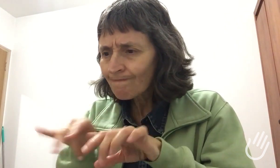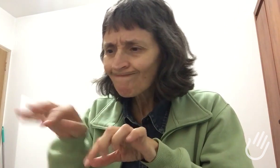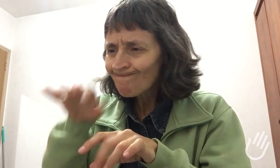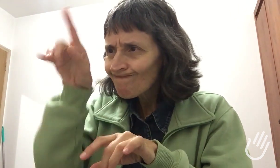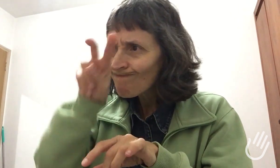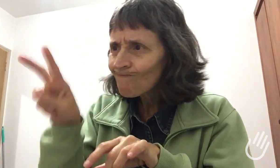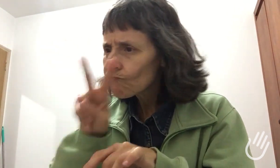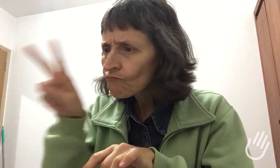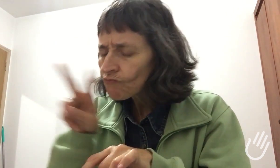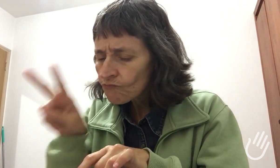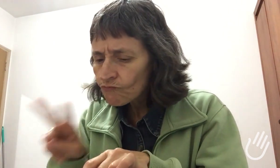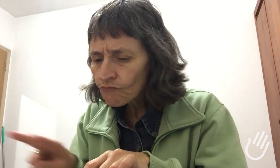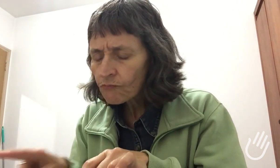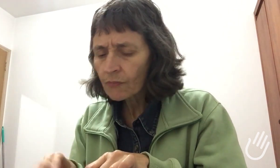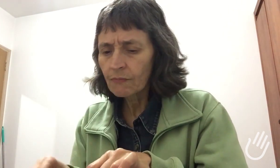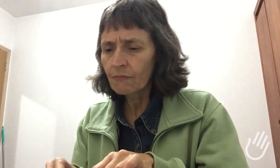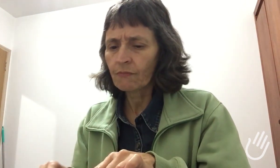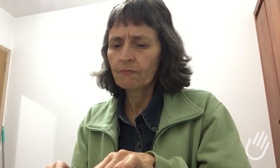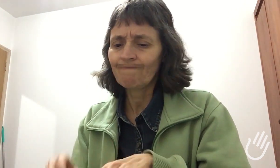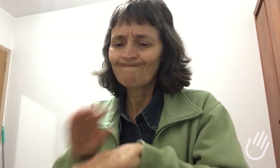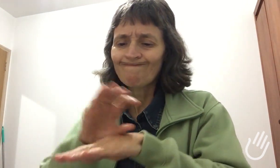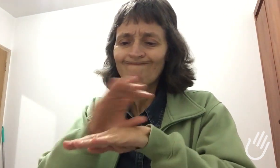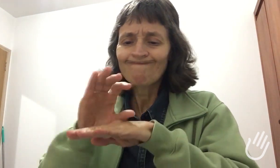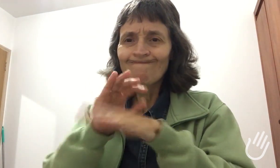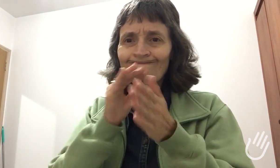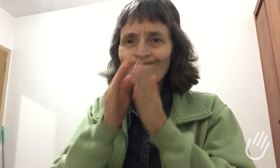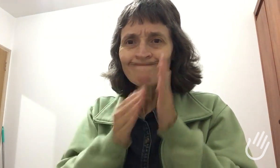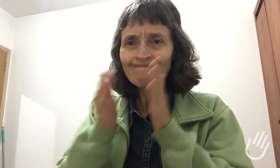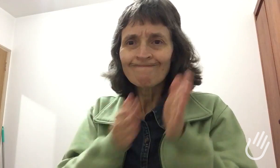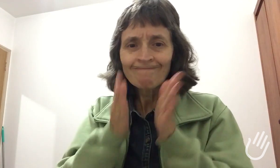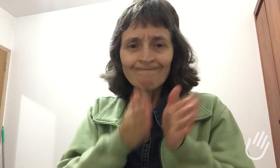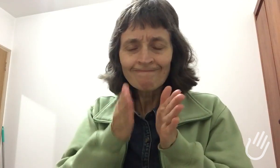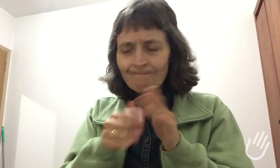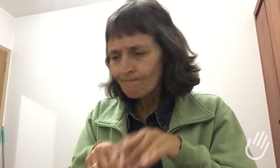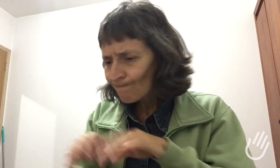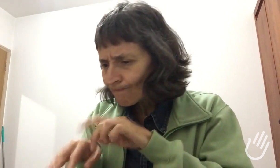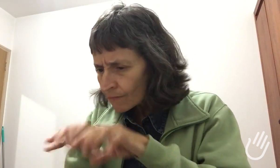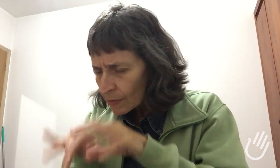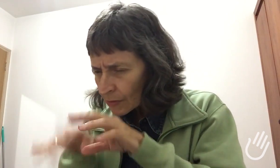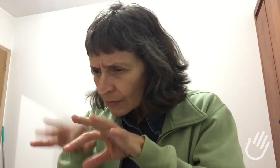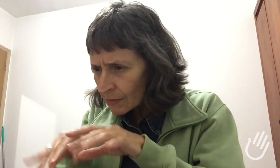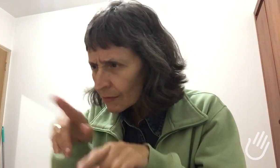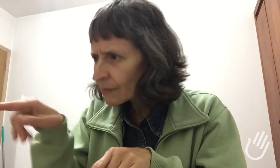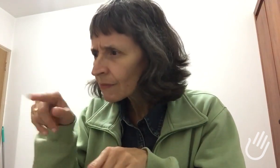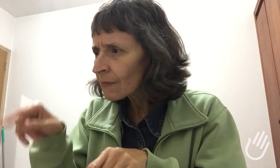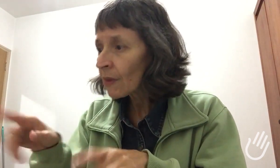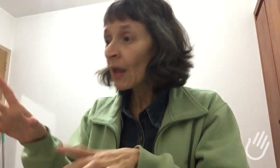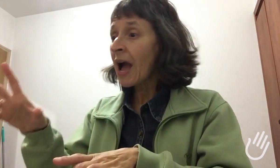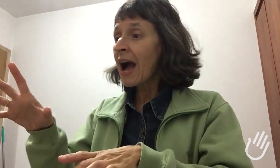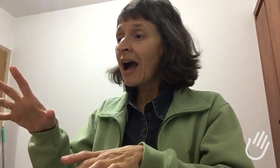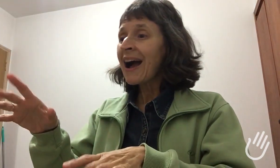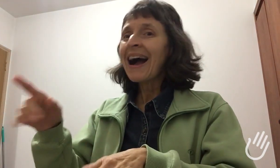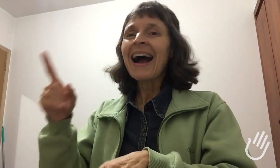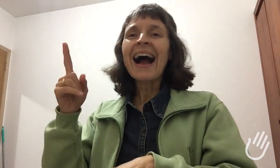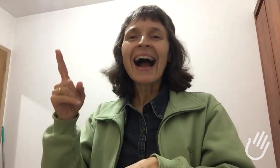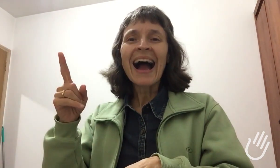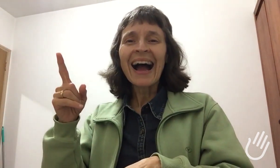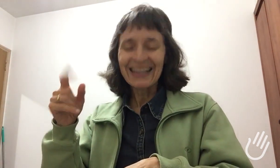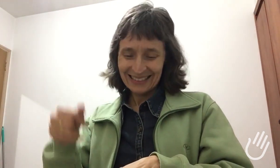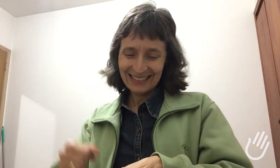E então, a partir disso, eu comecei a procurar por vários conteúdos sobre